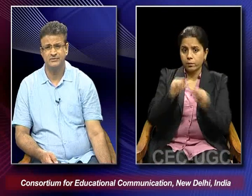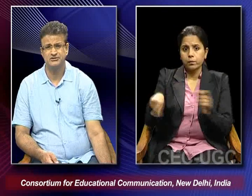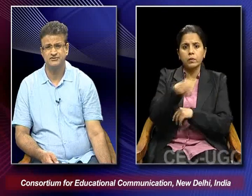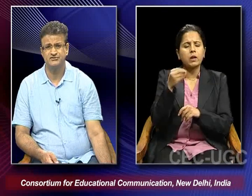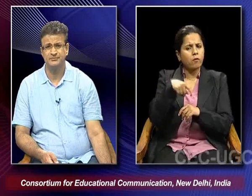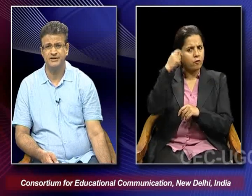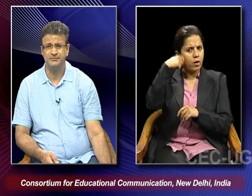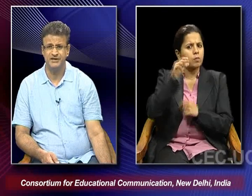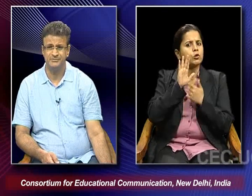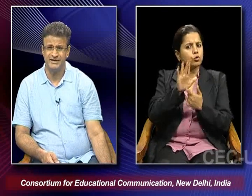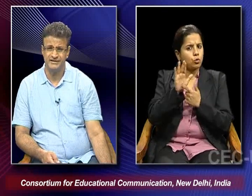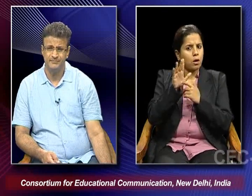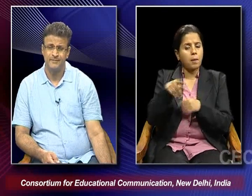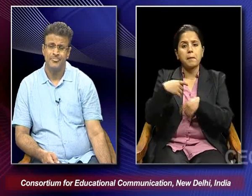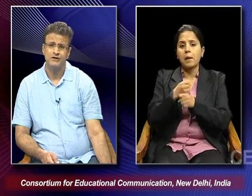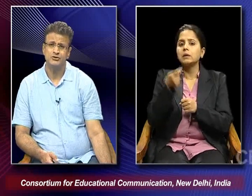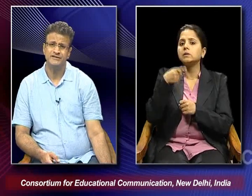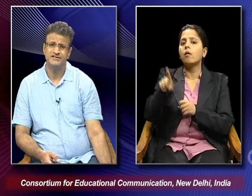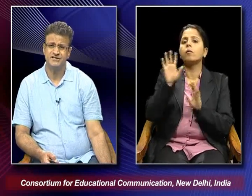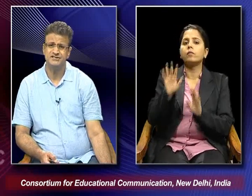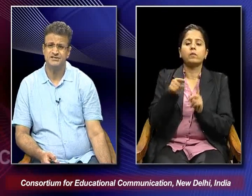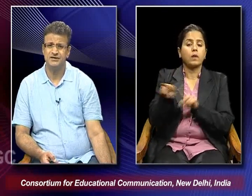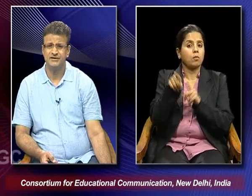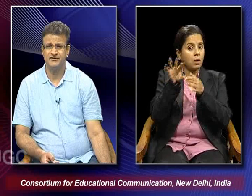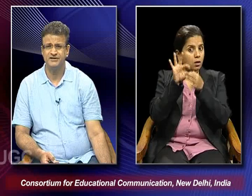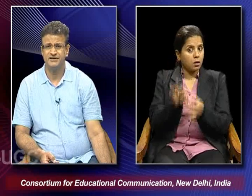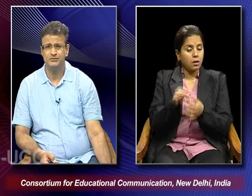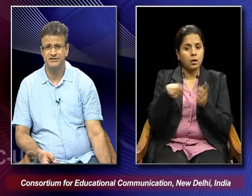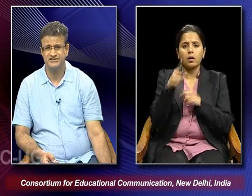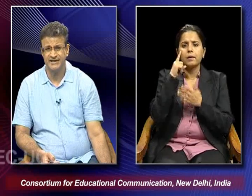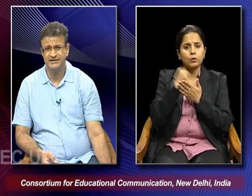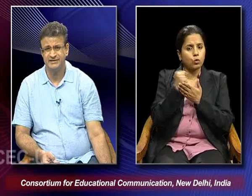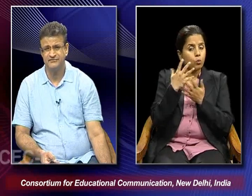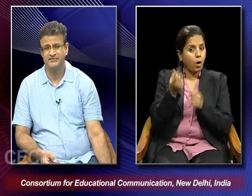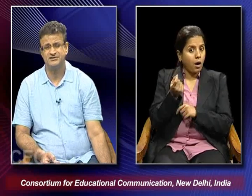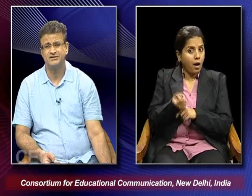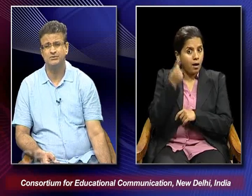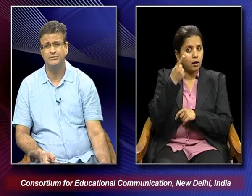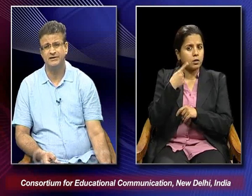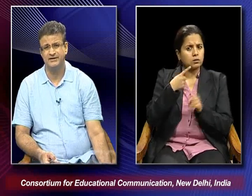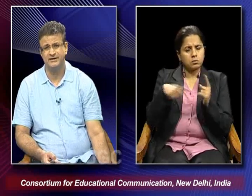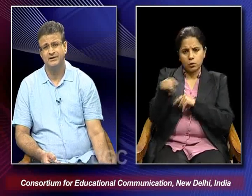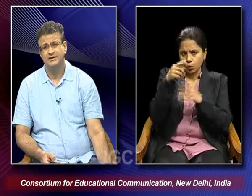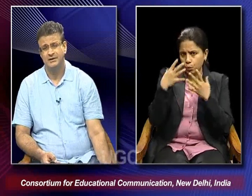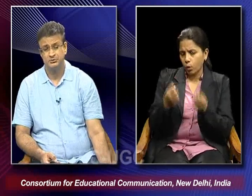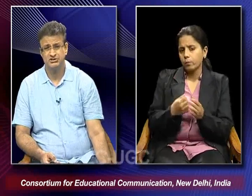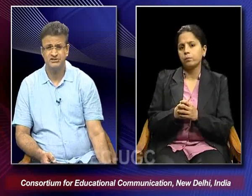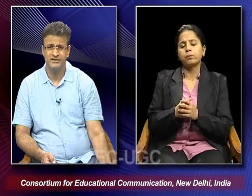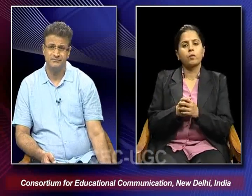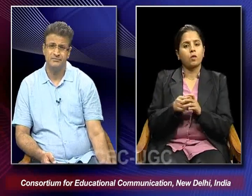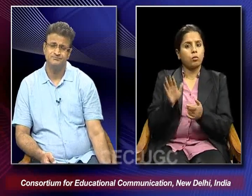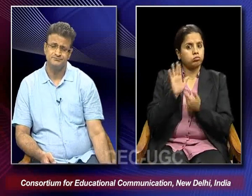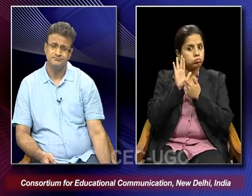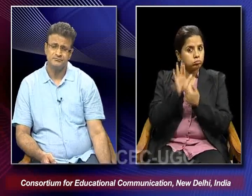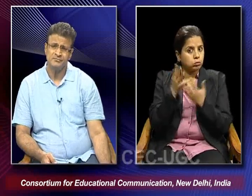kind of films which were being made by them. So in that sense when we tend to understand them, when we tend to in a way position